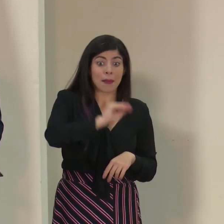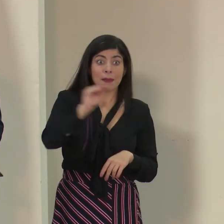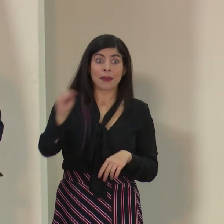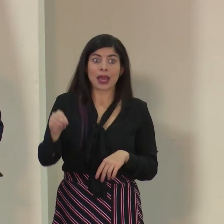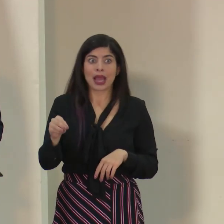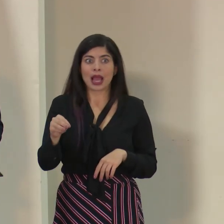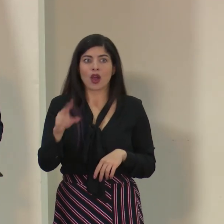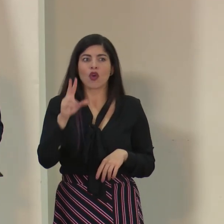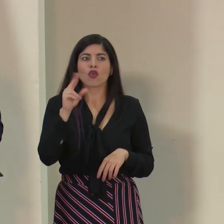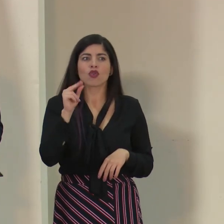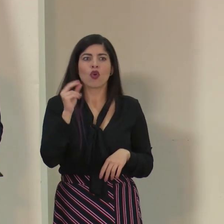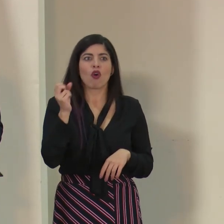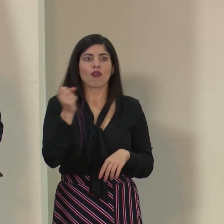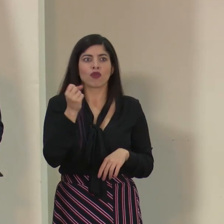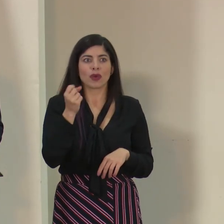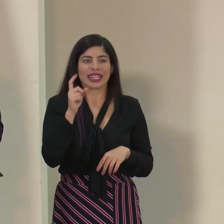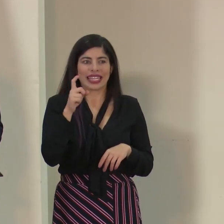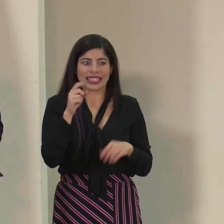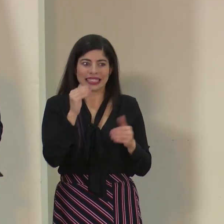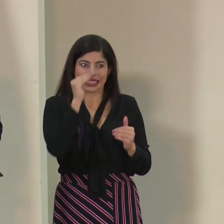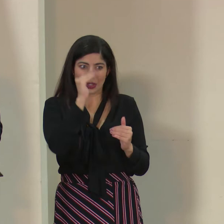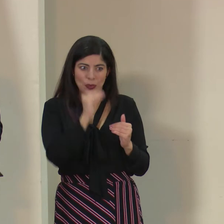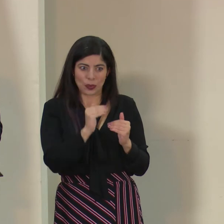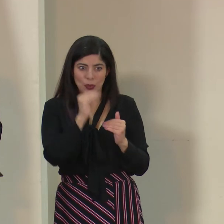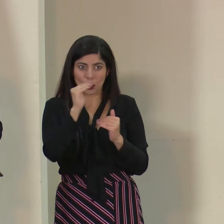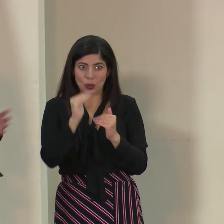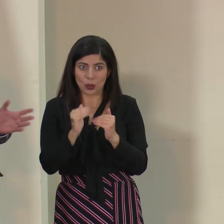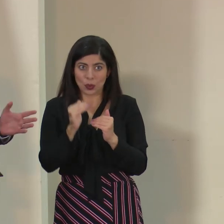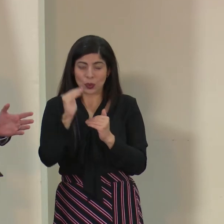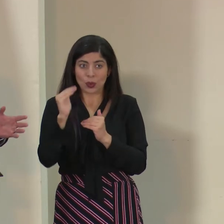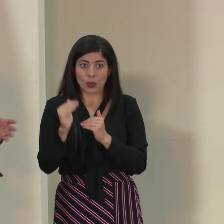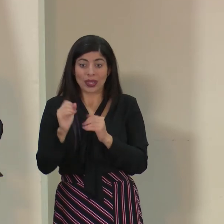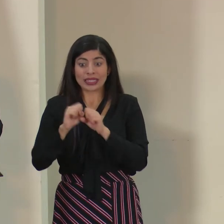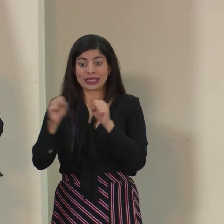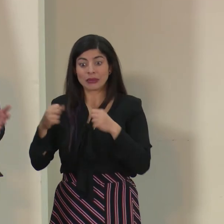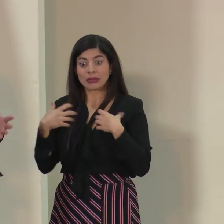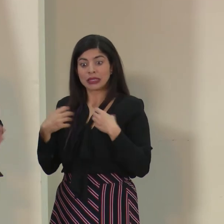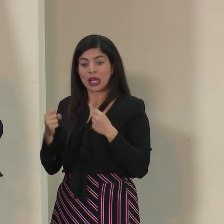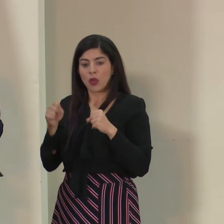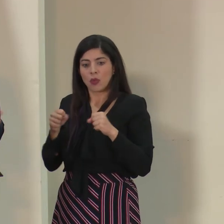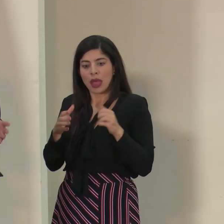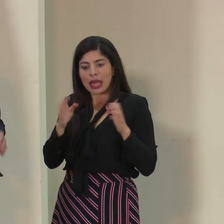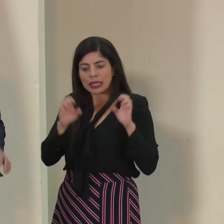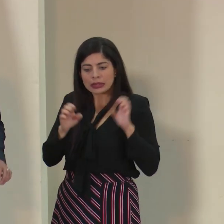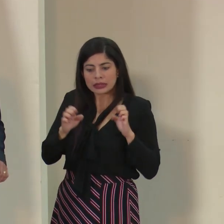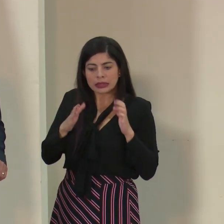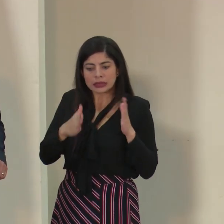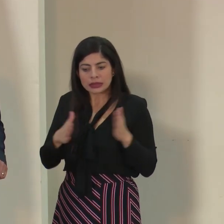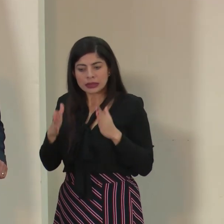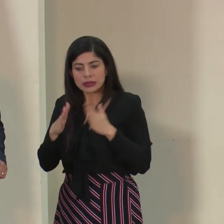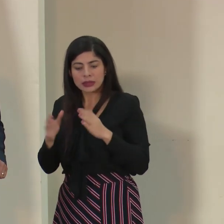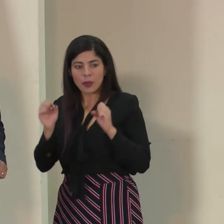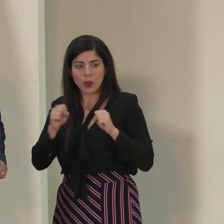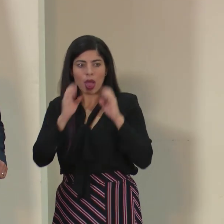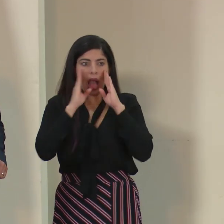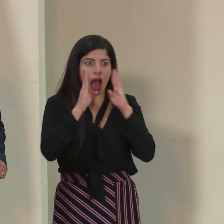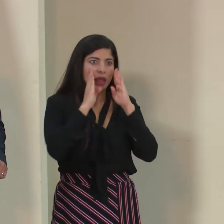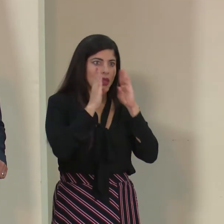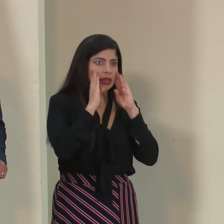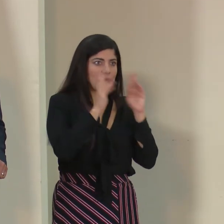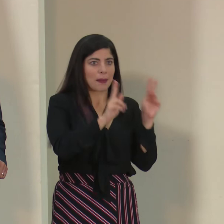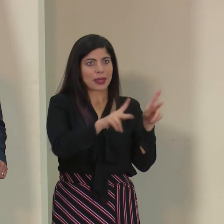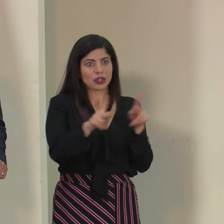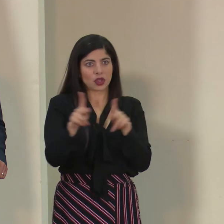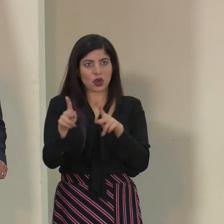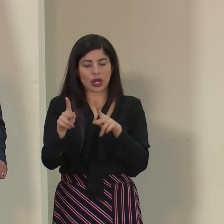no sea tan intensa, no sea tan explosiva. Eso le da oxígeno justamente también al sistema de salud para hacer las evaluaciones y eventualmente poder atender a las personas